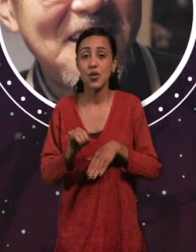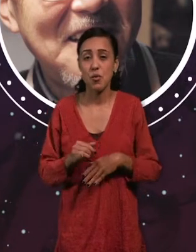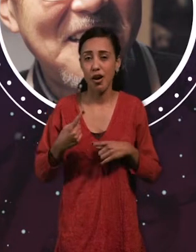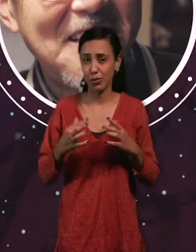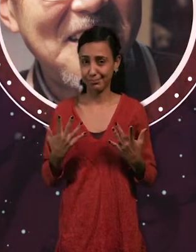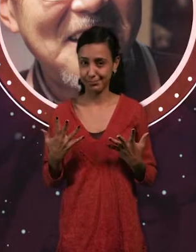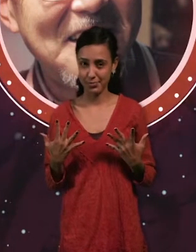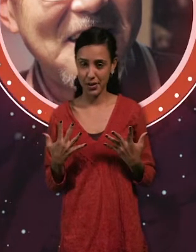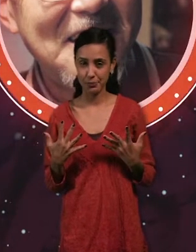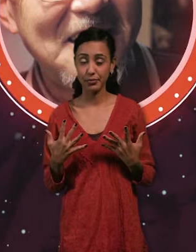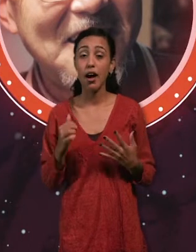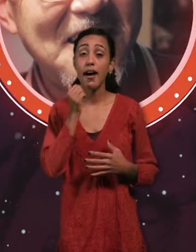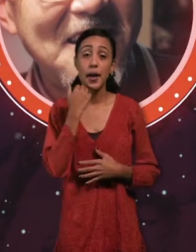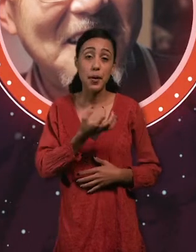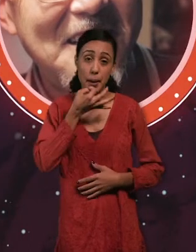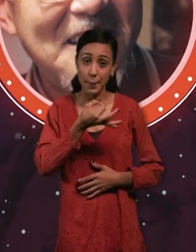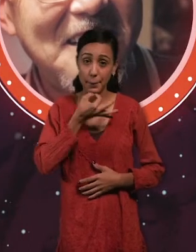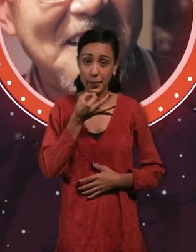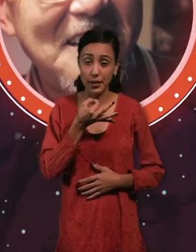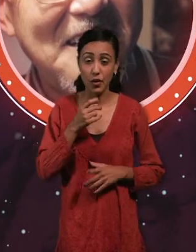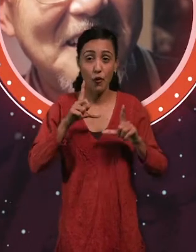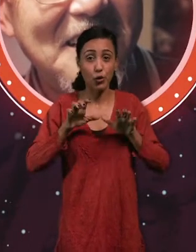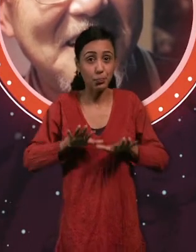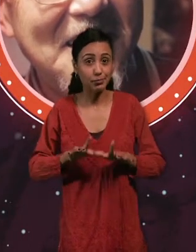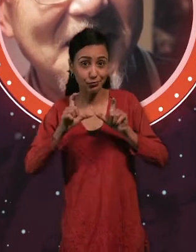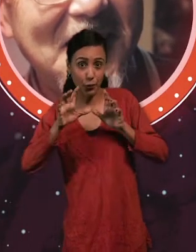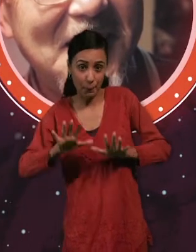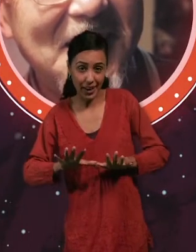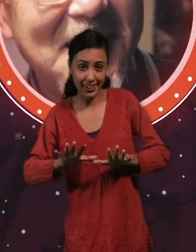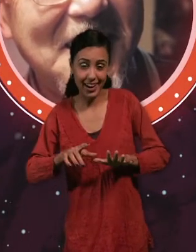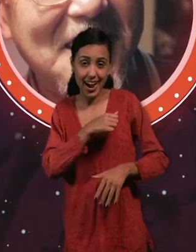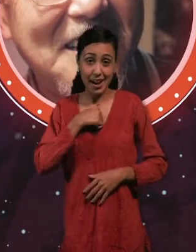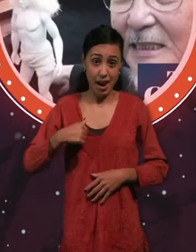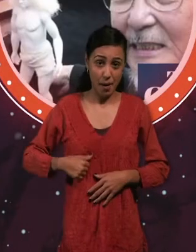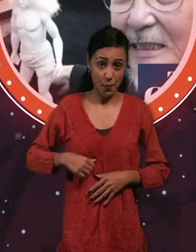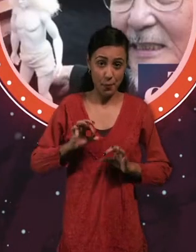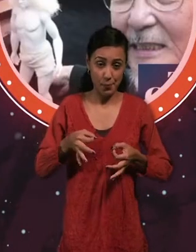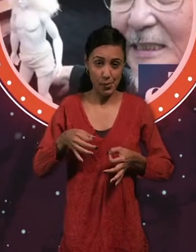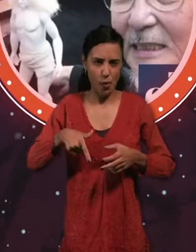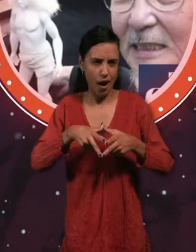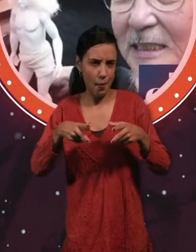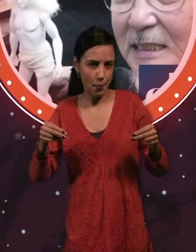Y además hablaremos sobre el stop motion japonés y el artista Kiachiro Kawamoto. ¡Comenzamos!